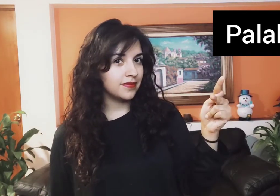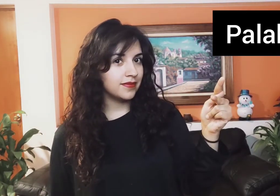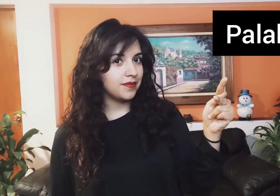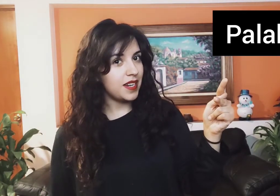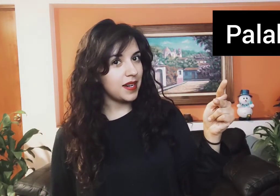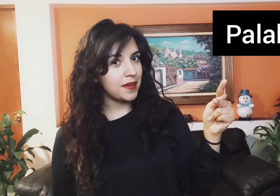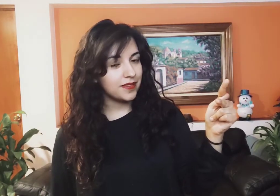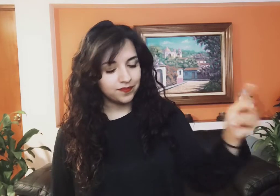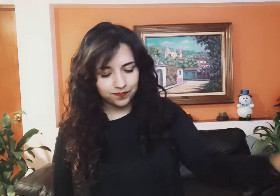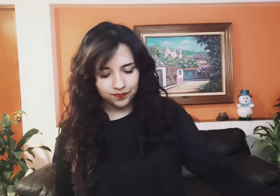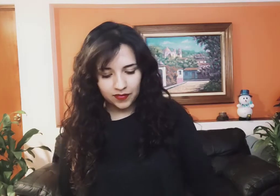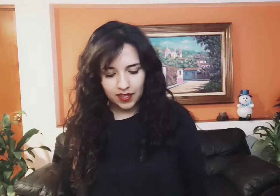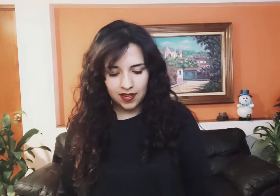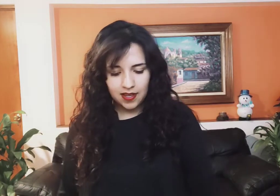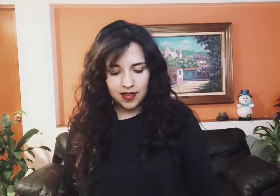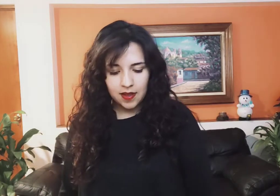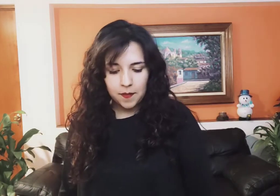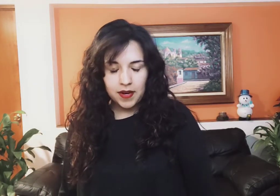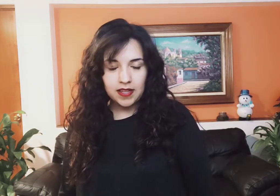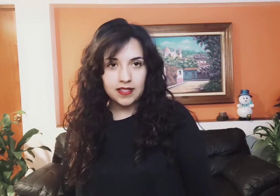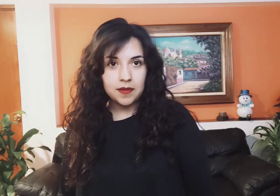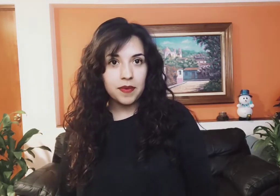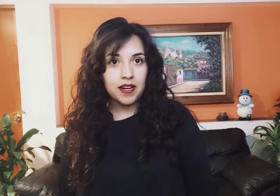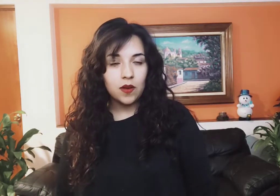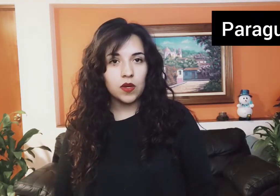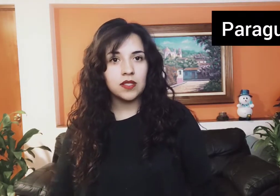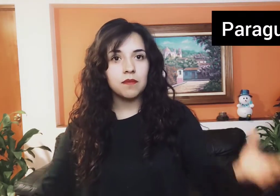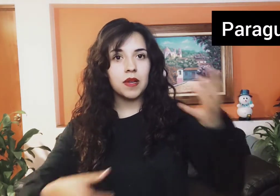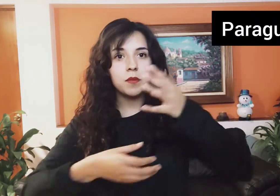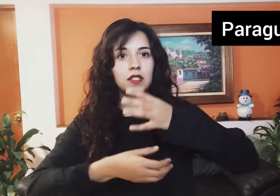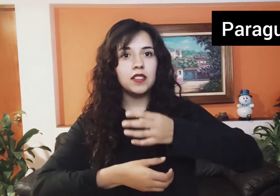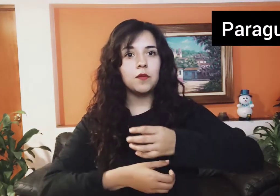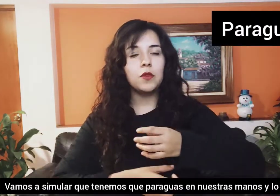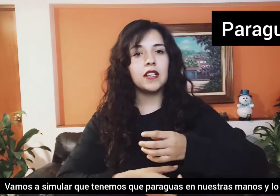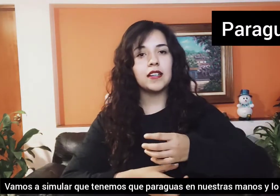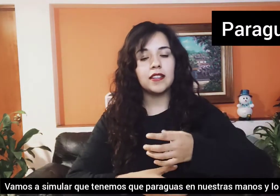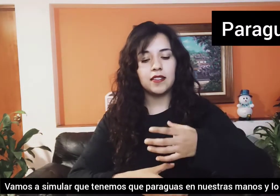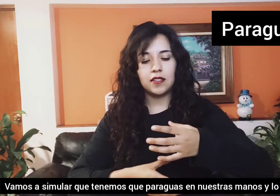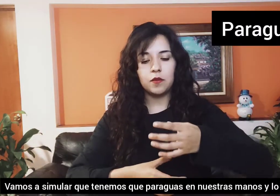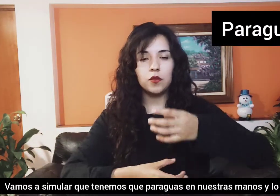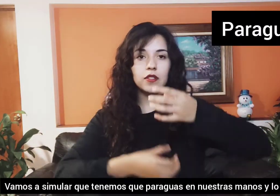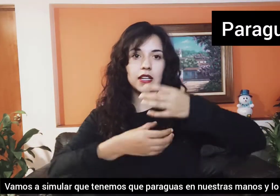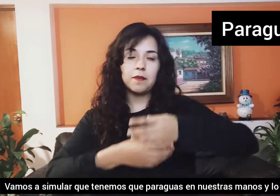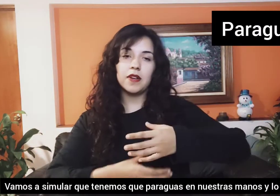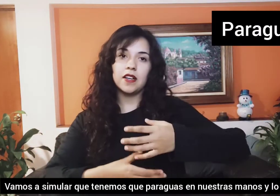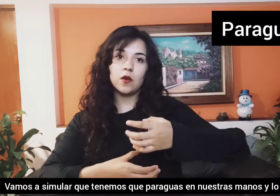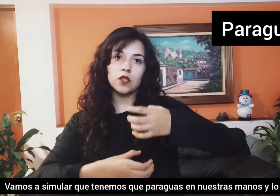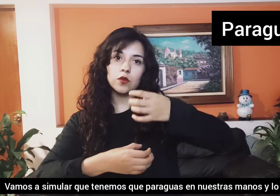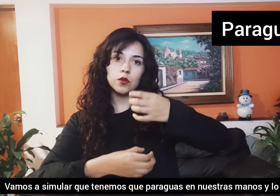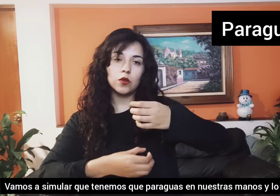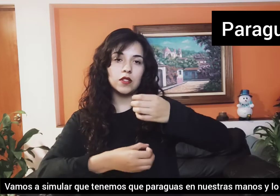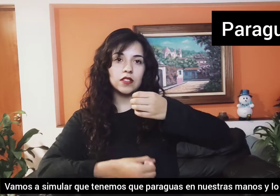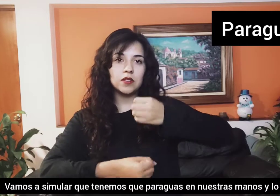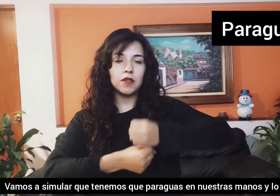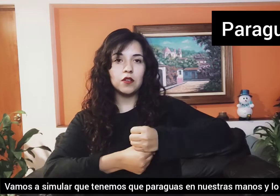Palabra. Para decir paraguas, vamos a simular que tenemos el paraguas justo en nuestras manos